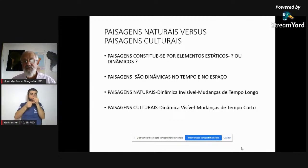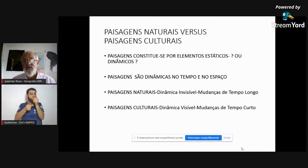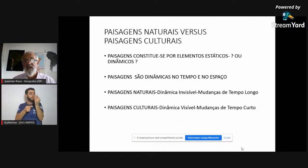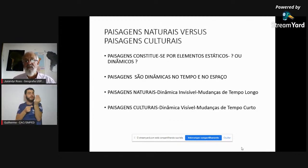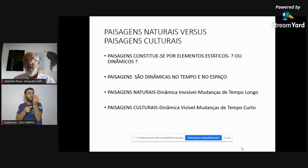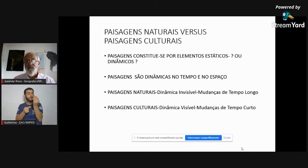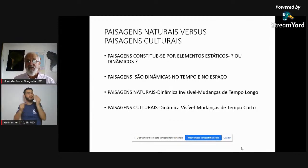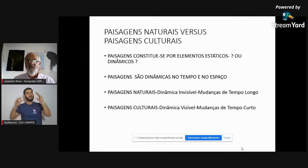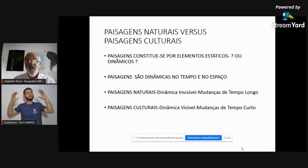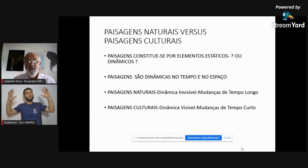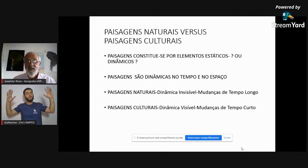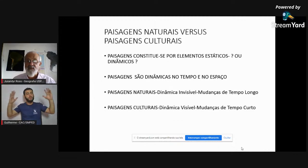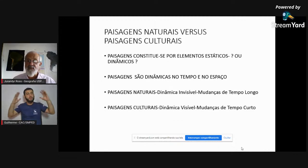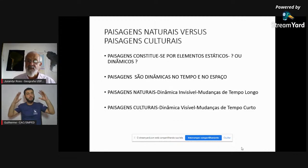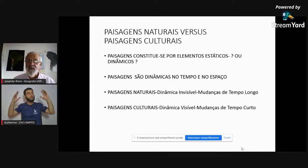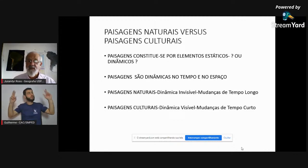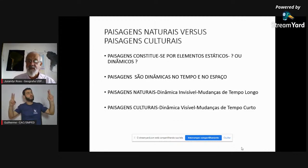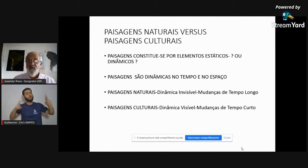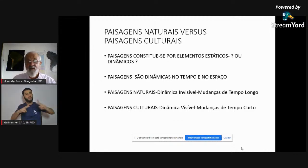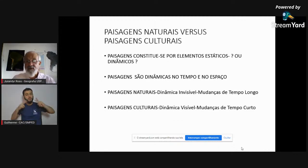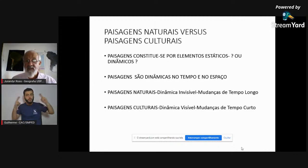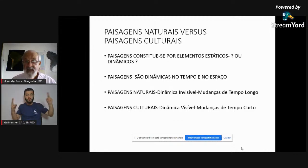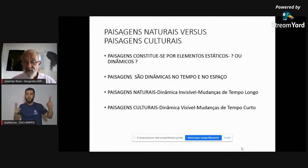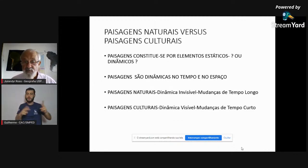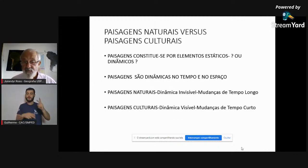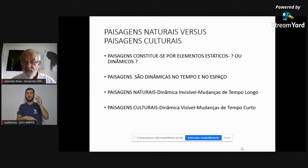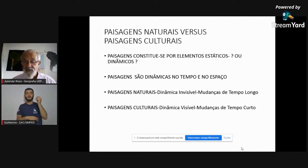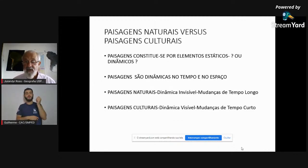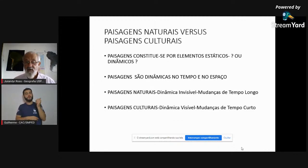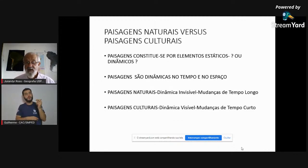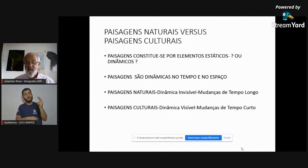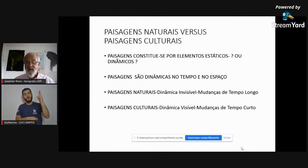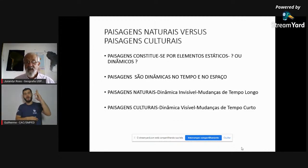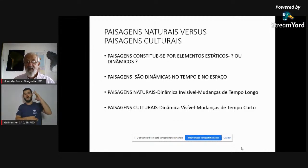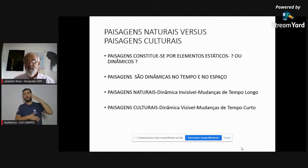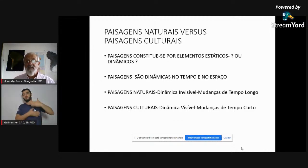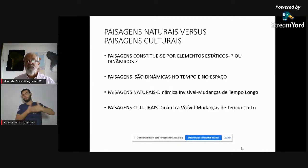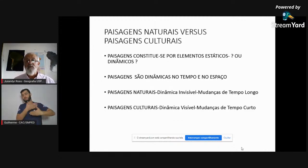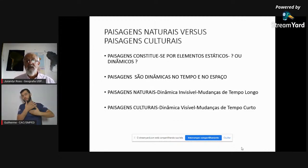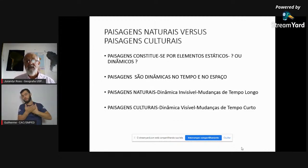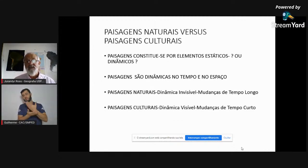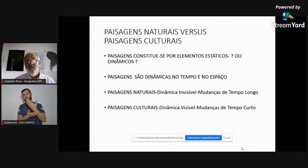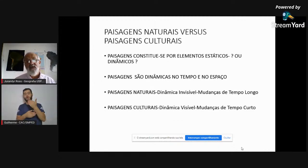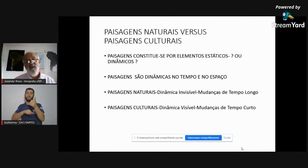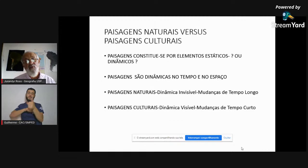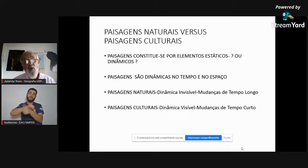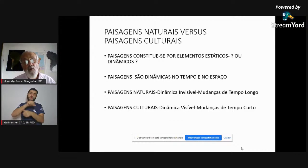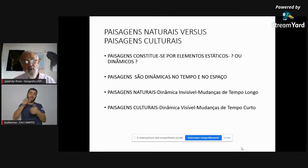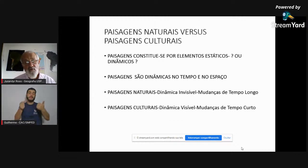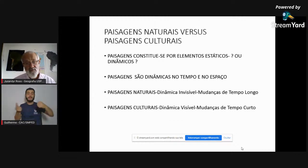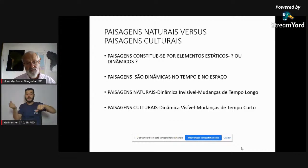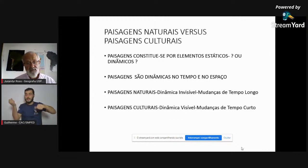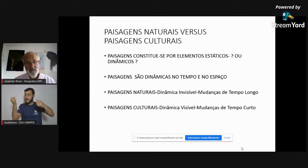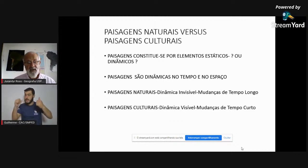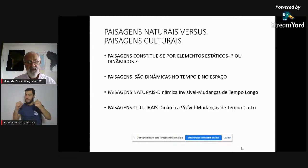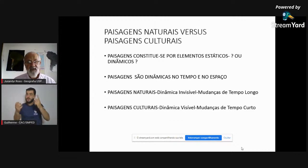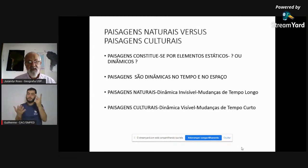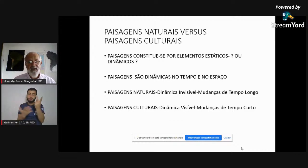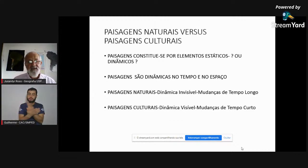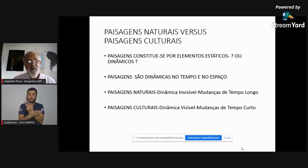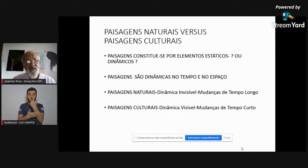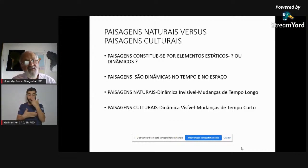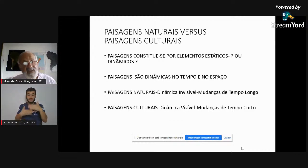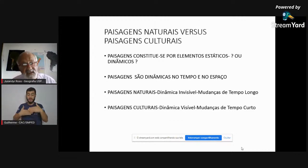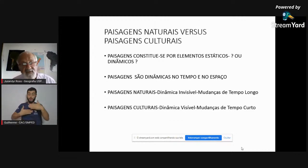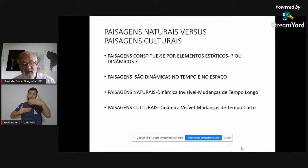processos químicos e físicos. não vamos entrar em geomofologia agora, mas as mudanças são de tempo longo, tá?